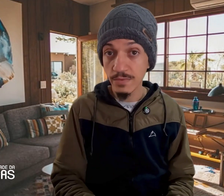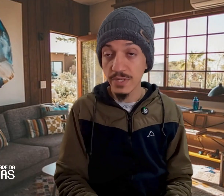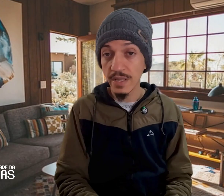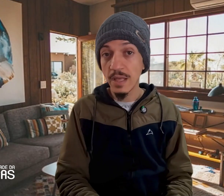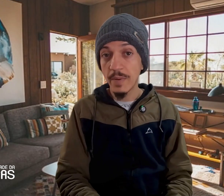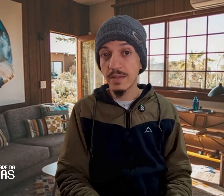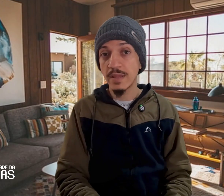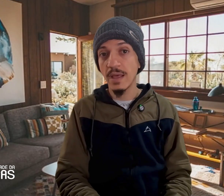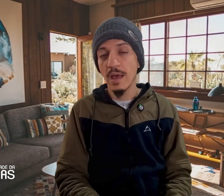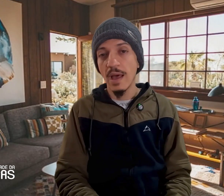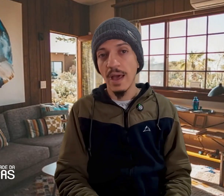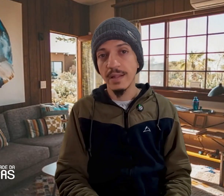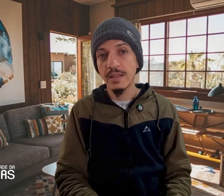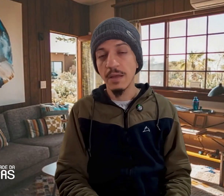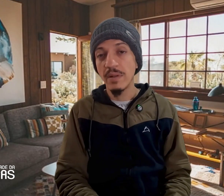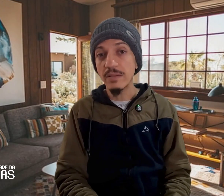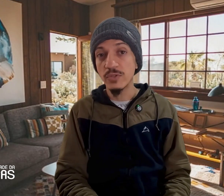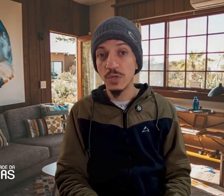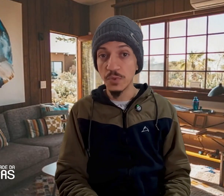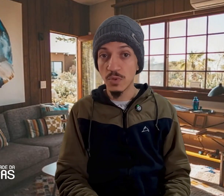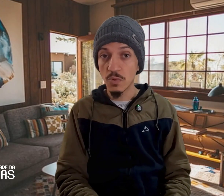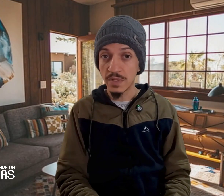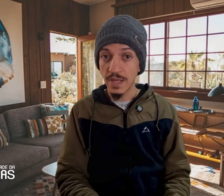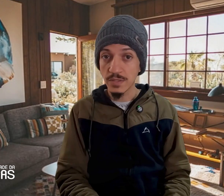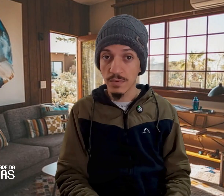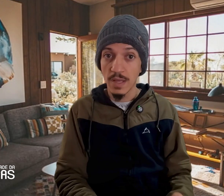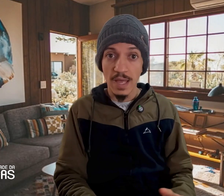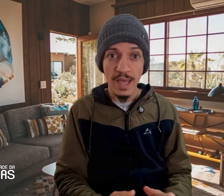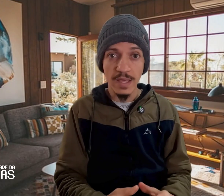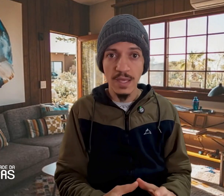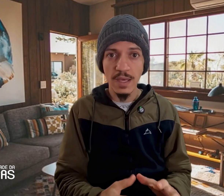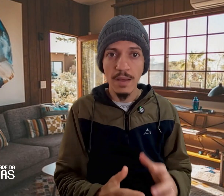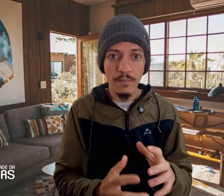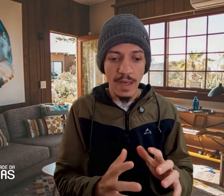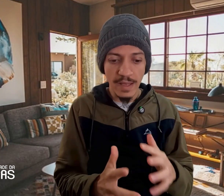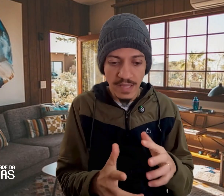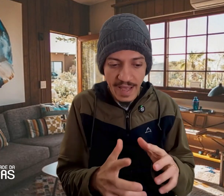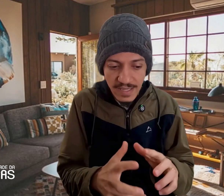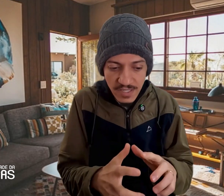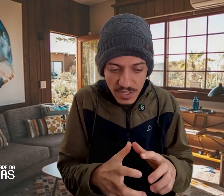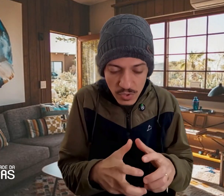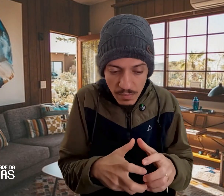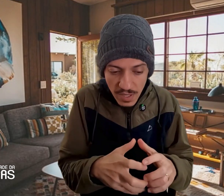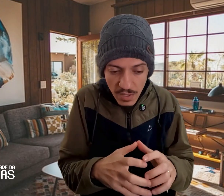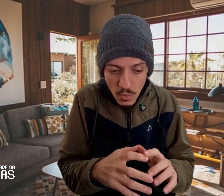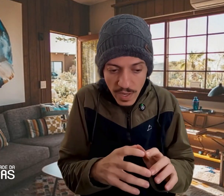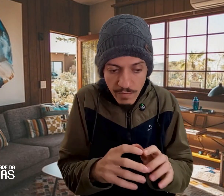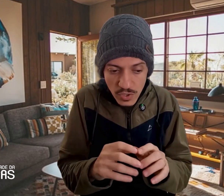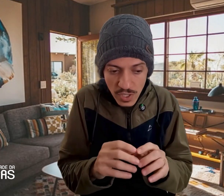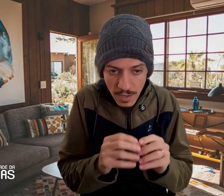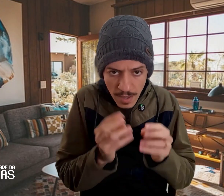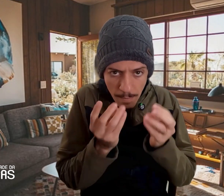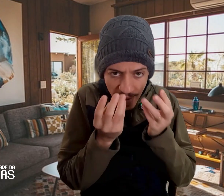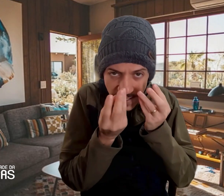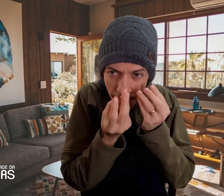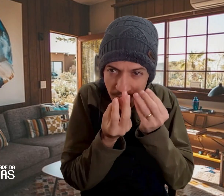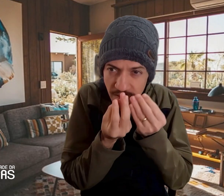já interpretei determinados tipos de contexto em que era exigido de mim um nível de percepção